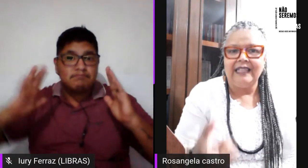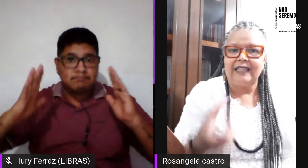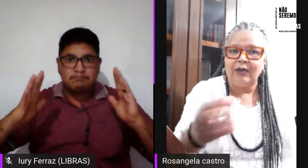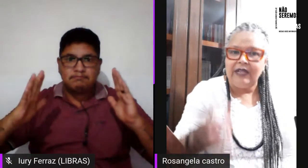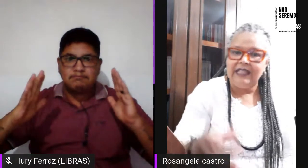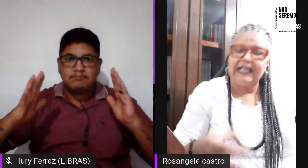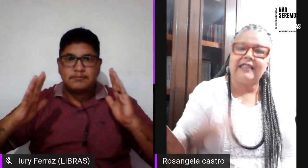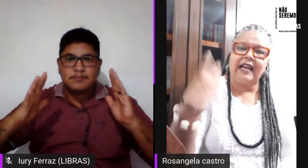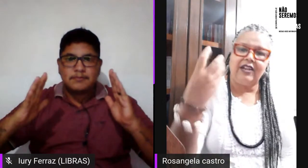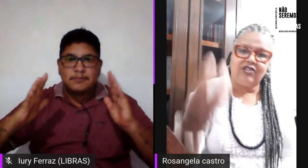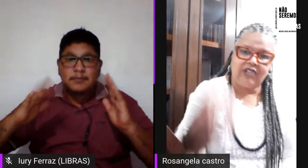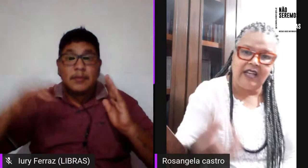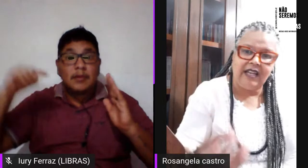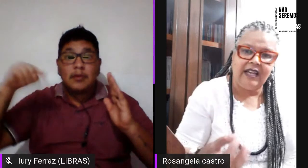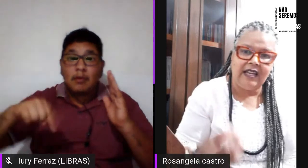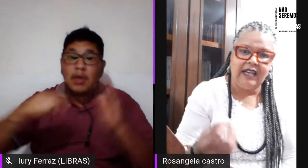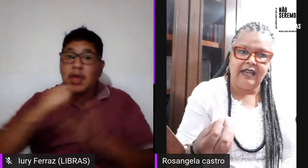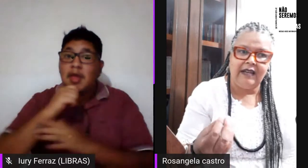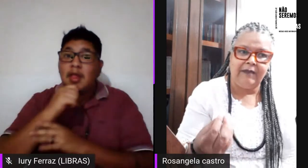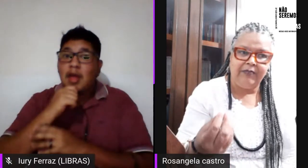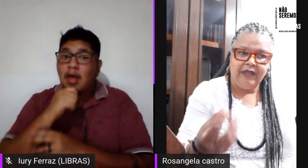Então, ele ainda traz